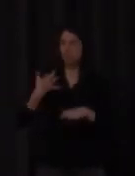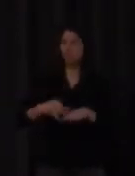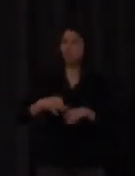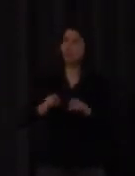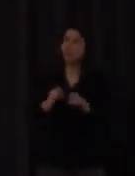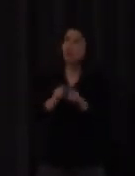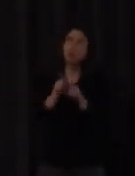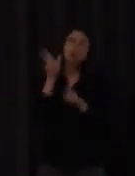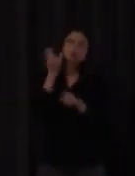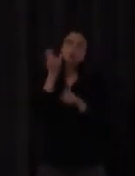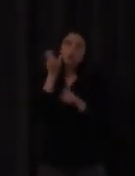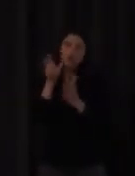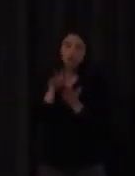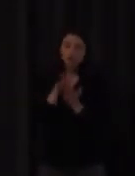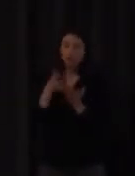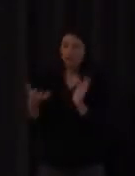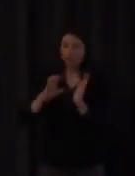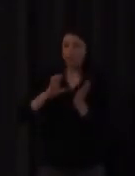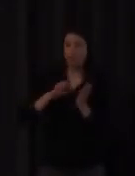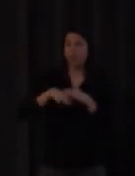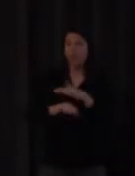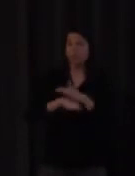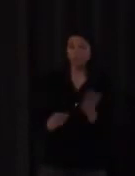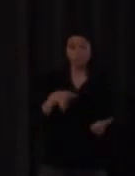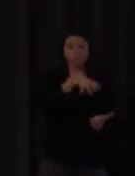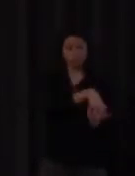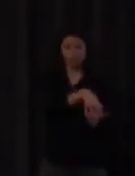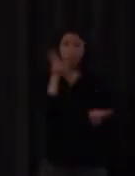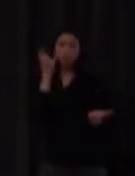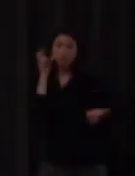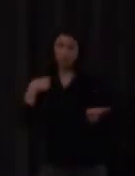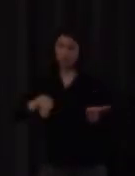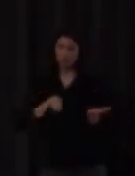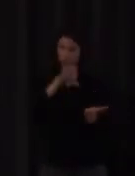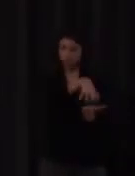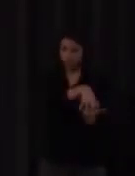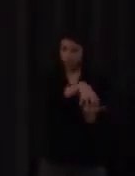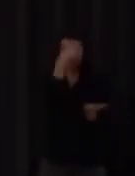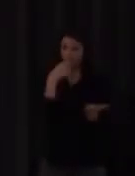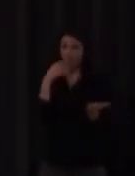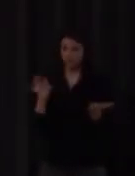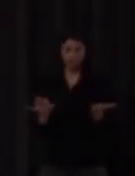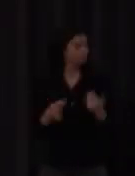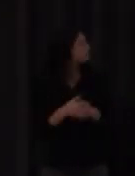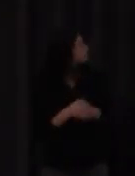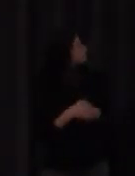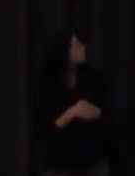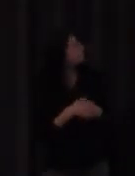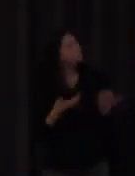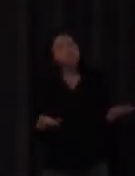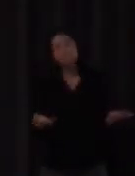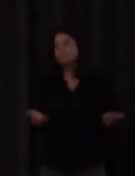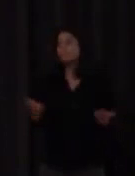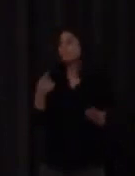sonido y de hecho pues en su tratado de fonética Tomás Navarro Tomás mencionaba que él lo hacía también en su